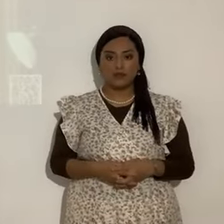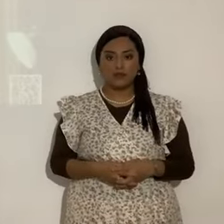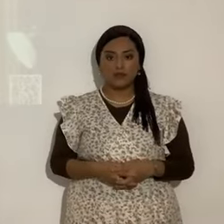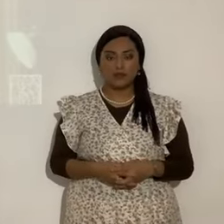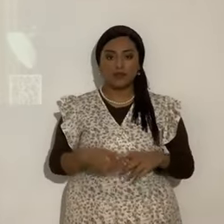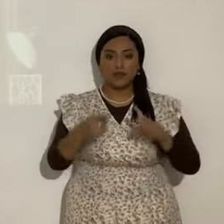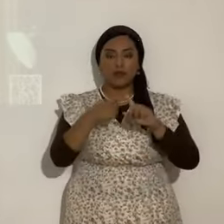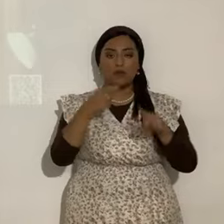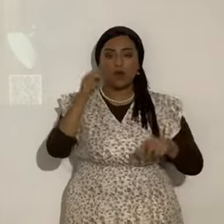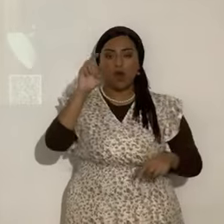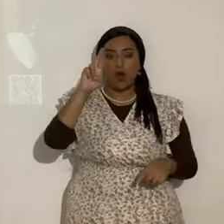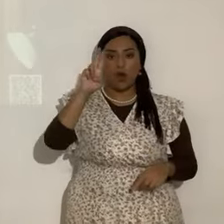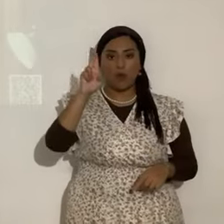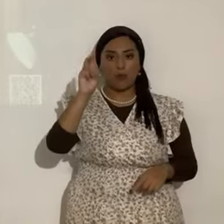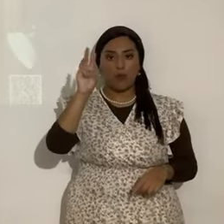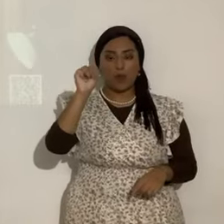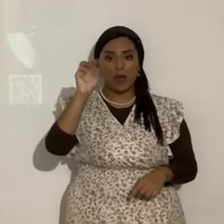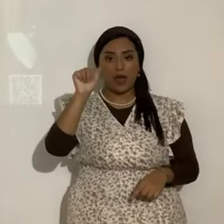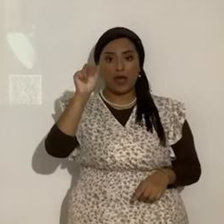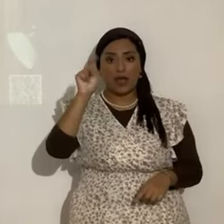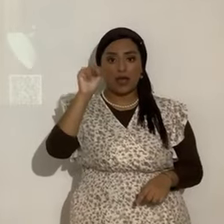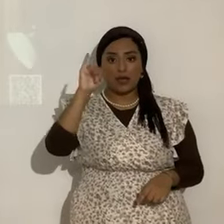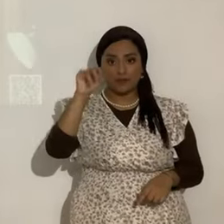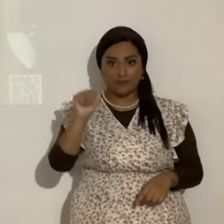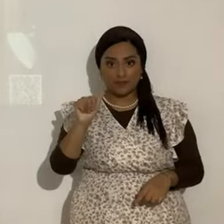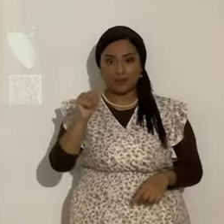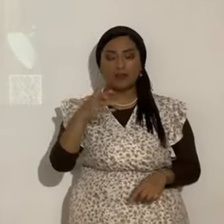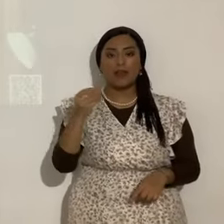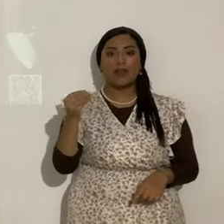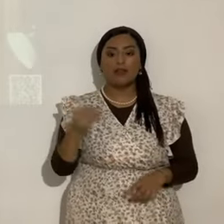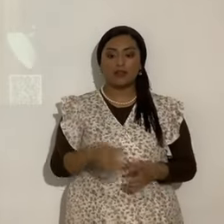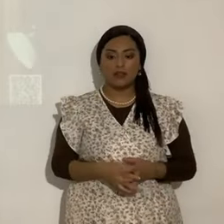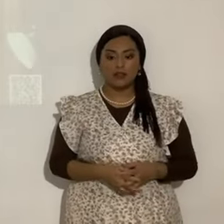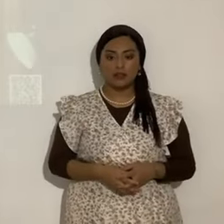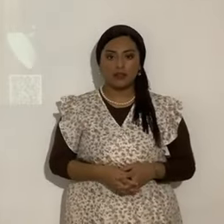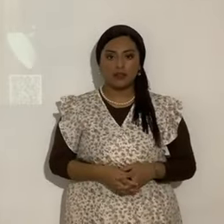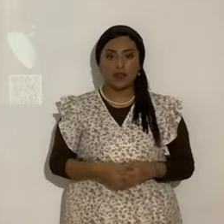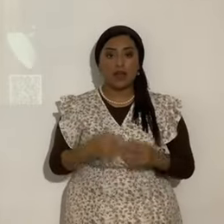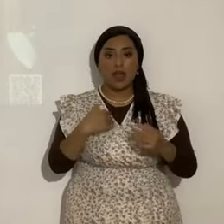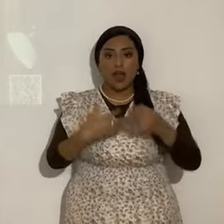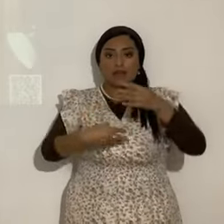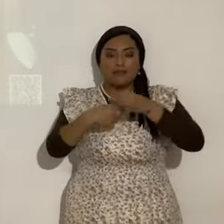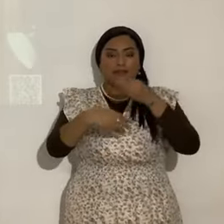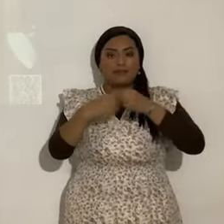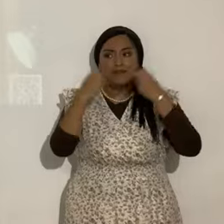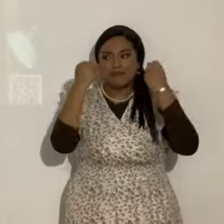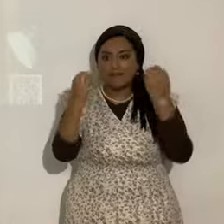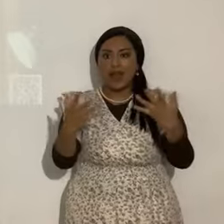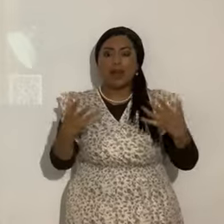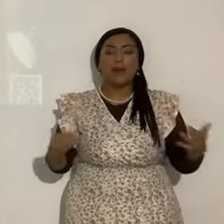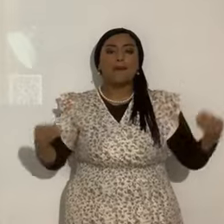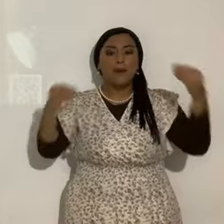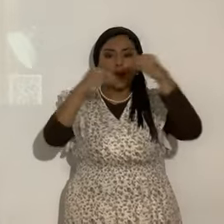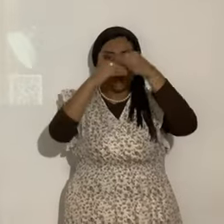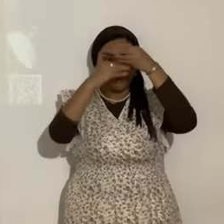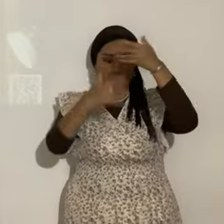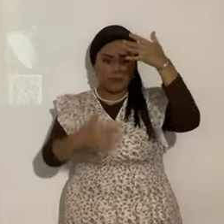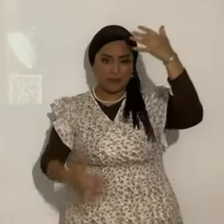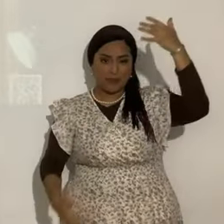Romania. República Dominicana. Suiza. Uruguay. Venezuela. Y pongo etcétera. Etcétera. Etcétera. Etcétera. Porque después. Hay